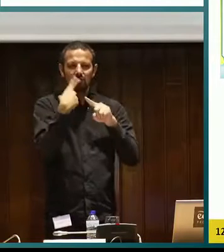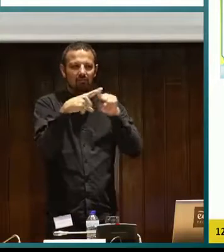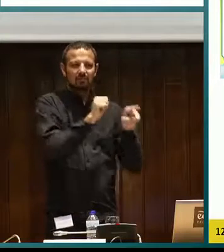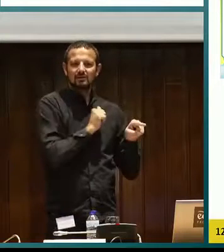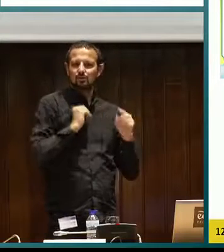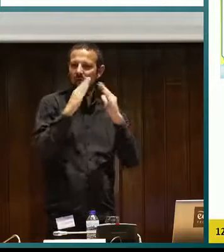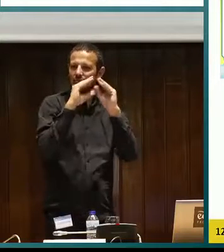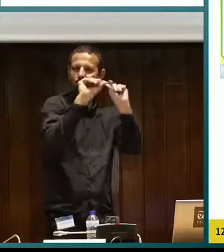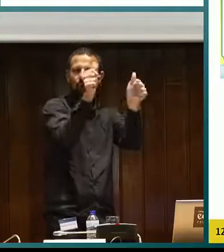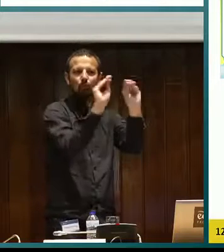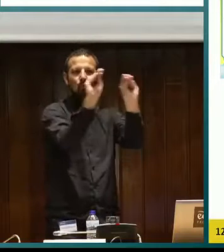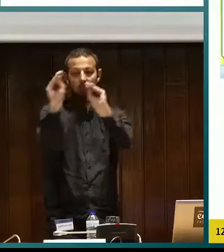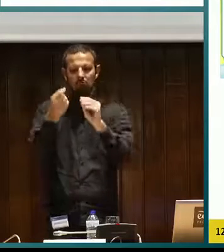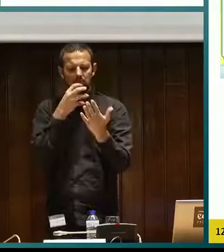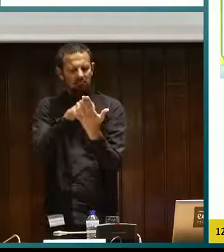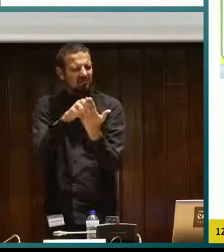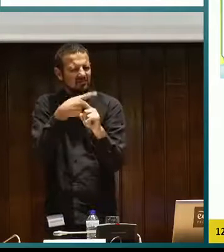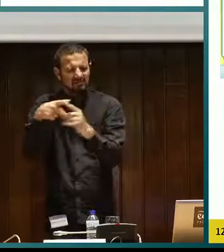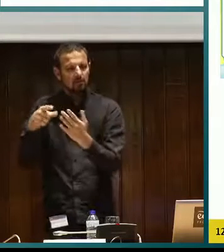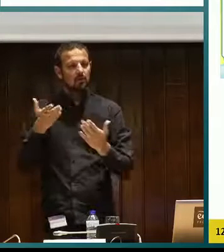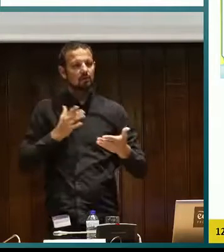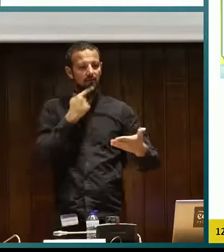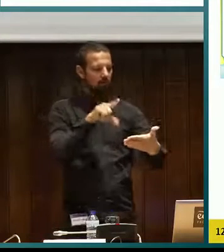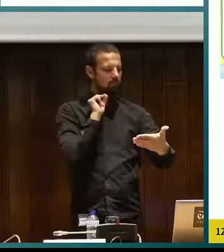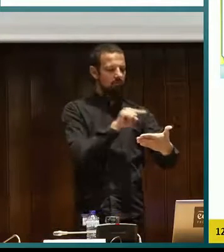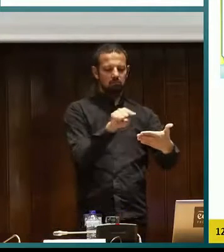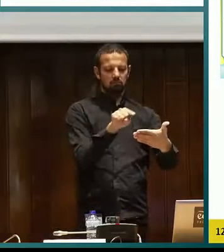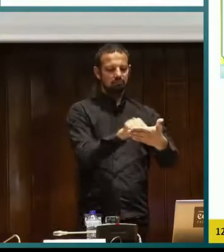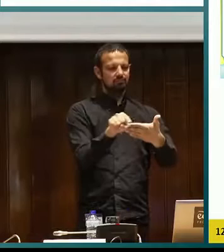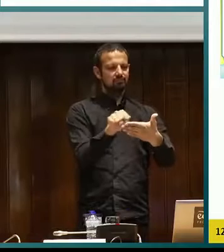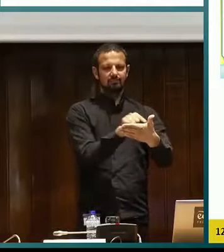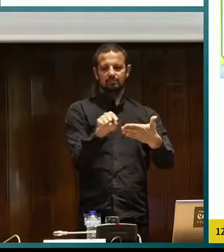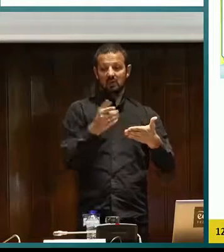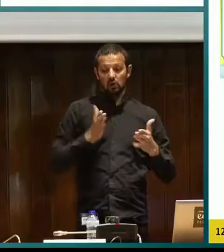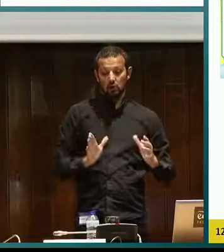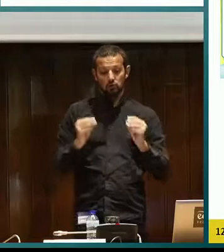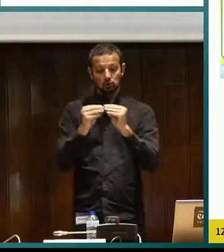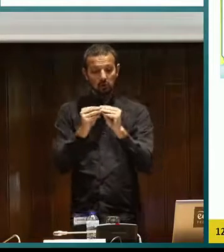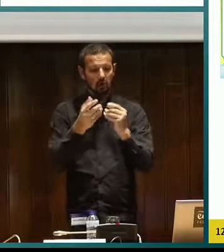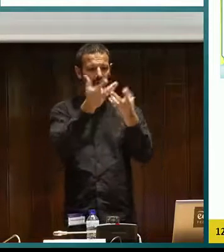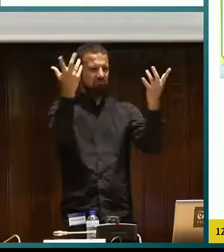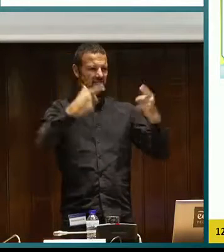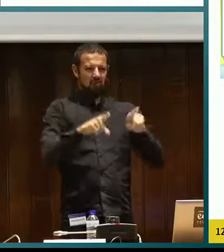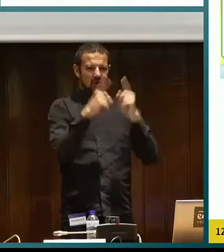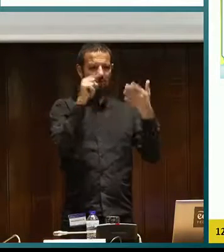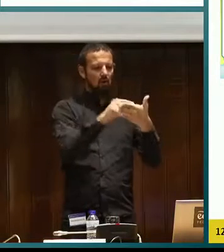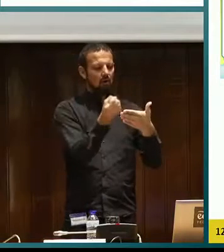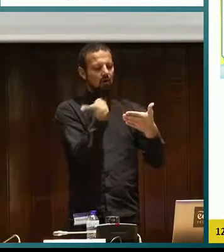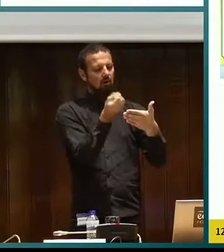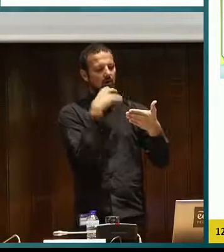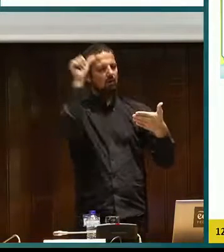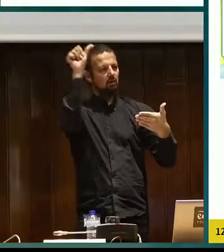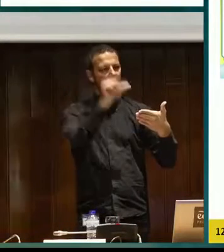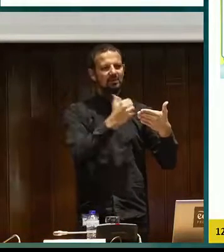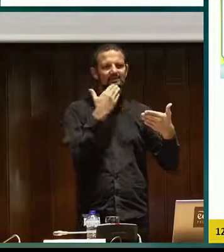Y si tenéis algún cuento así original en vuestra casa, podéis utilizarlo también en esta aplicación de tal forma que os lo